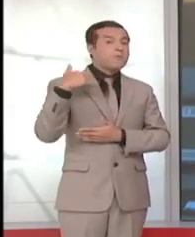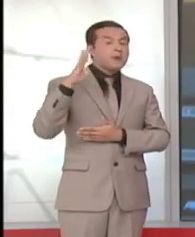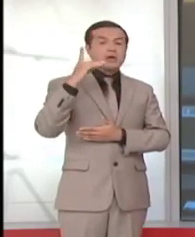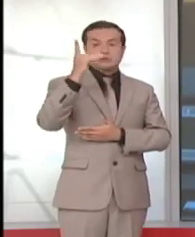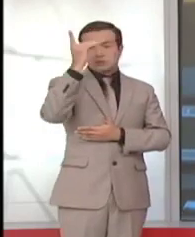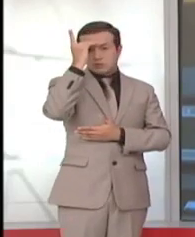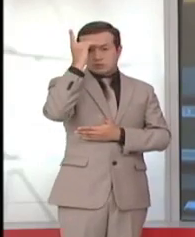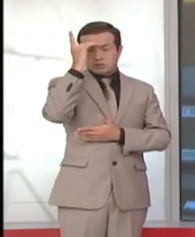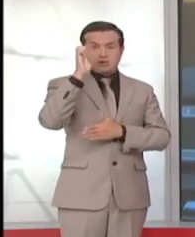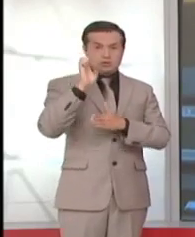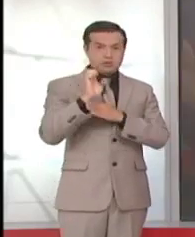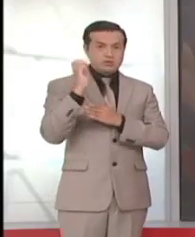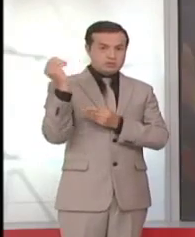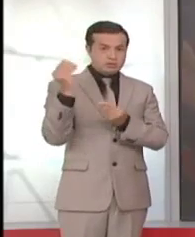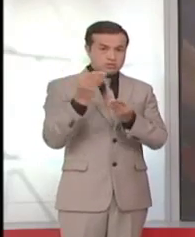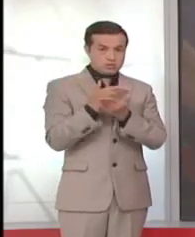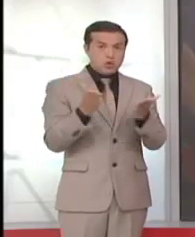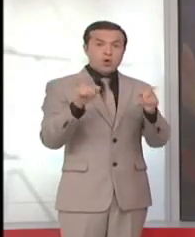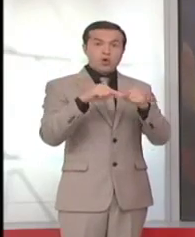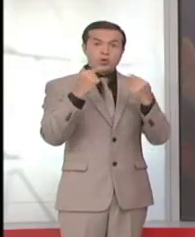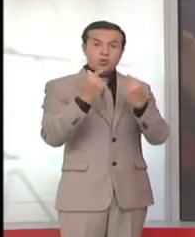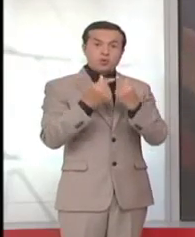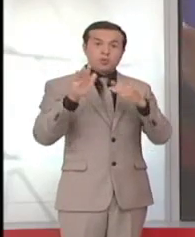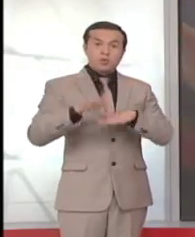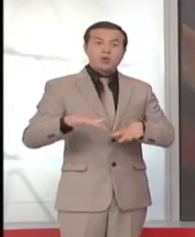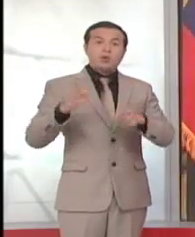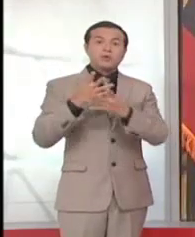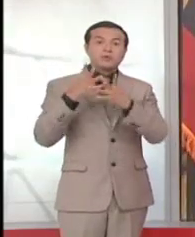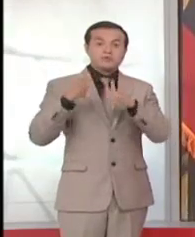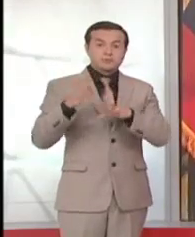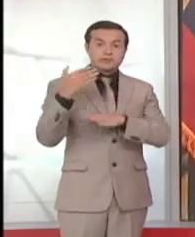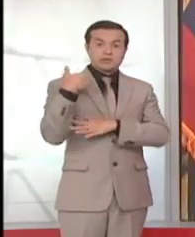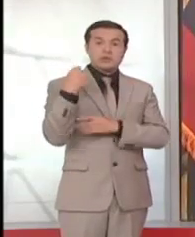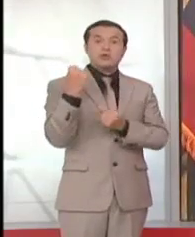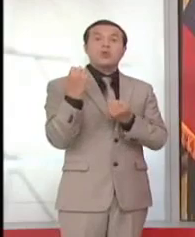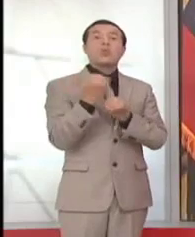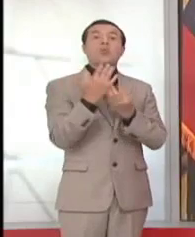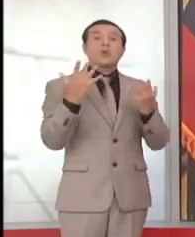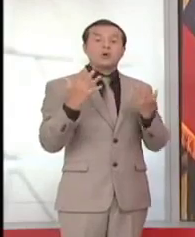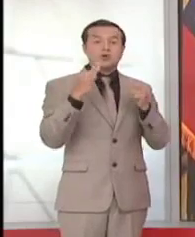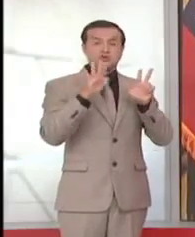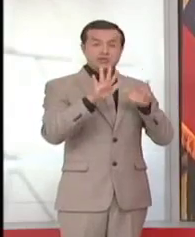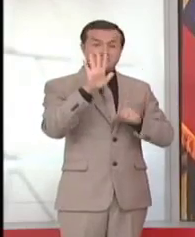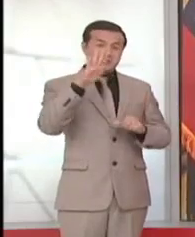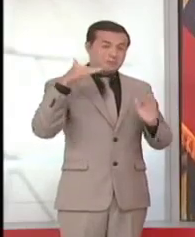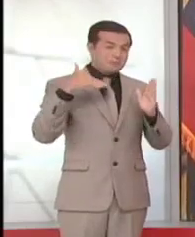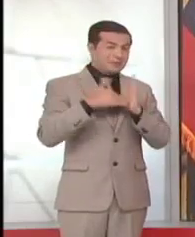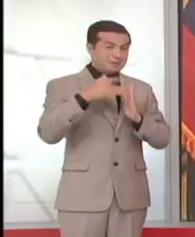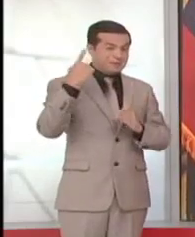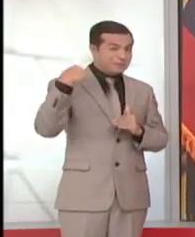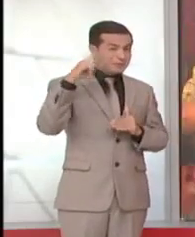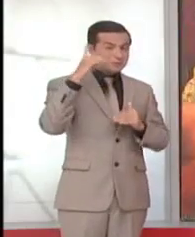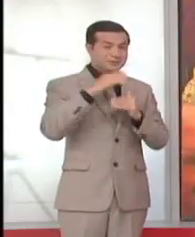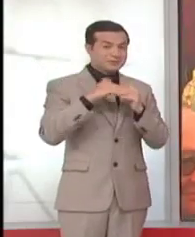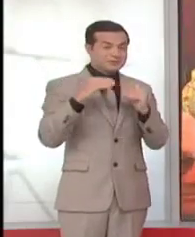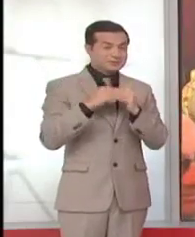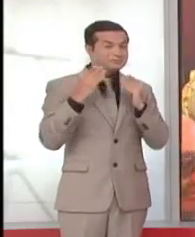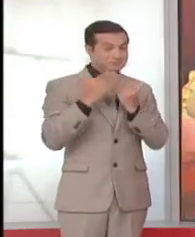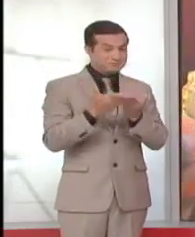ecuatorianos. El grupo con sede en Reino Unido maneja una cartera que asciende a 85 mil millones de dólares. A alegranos medios